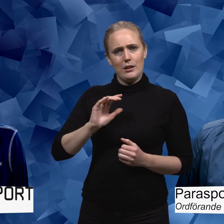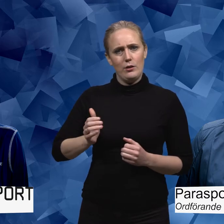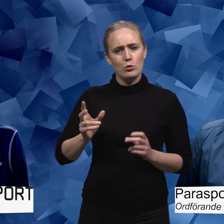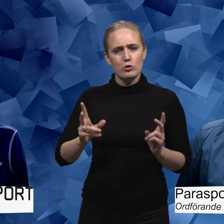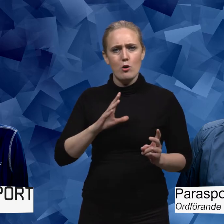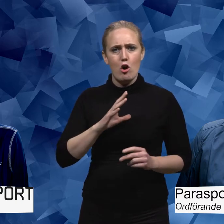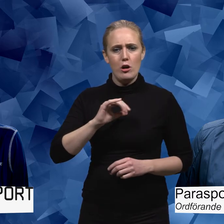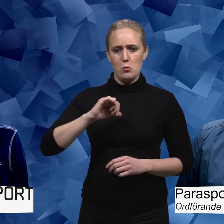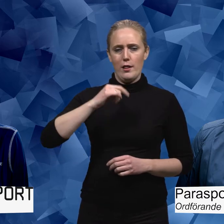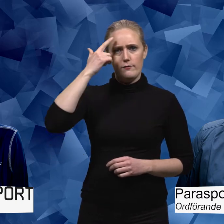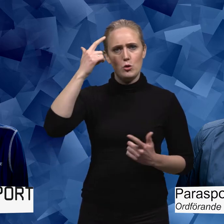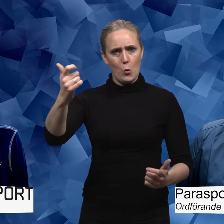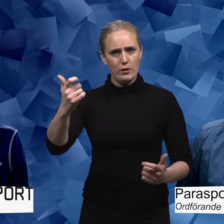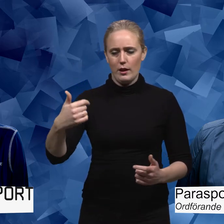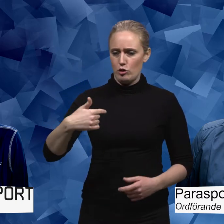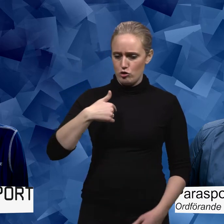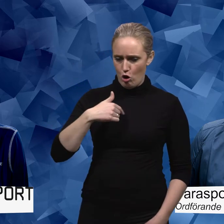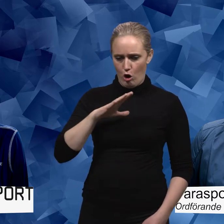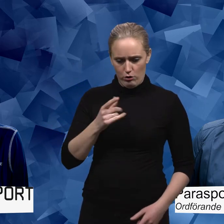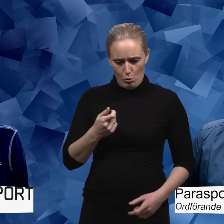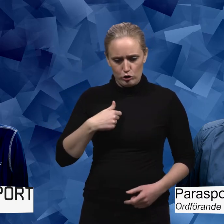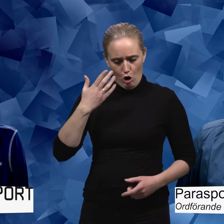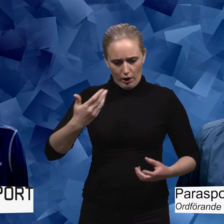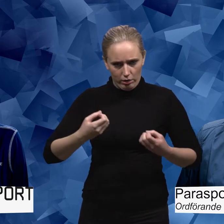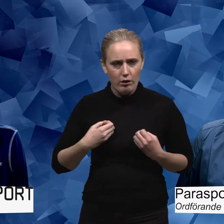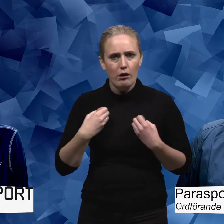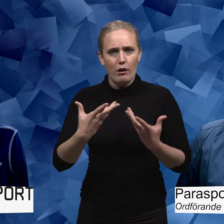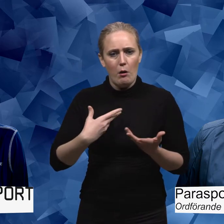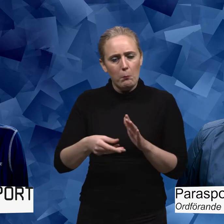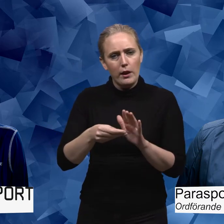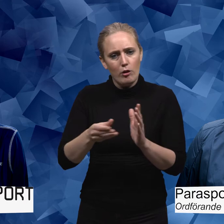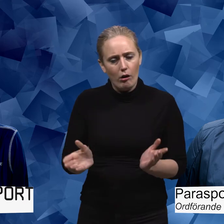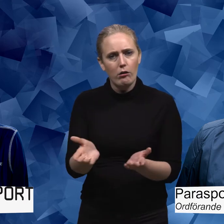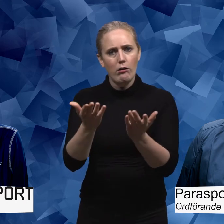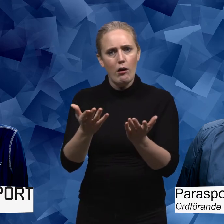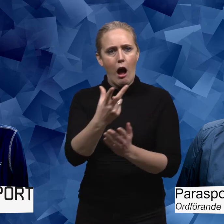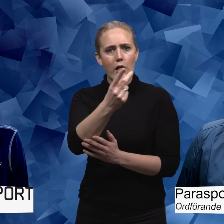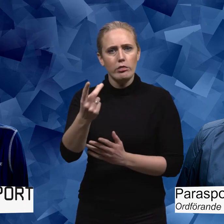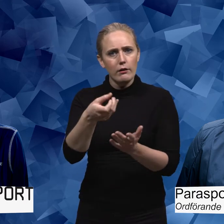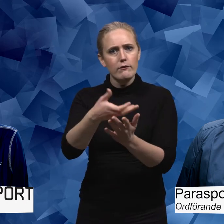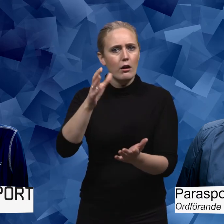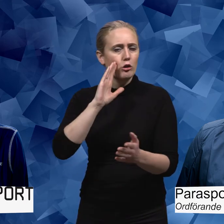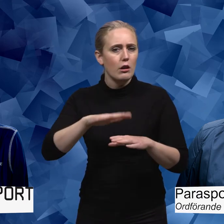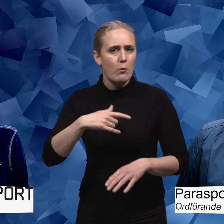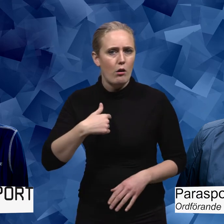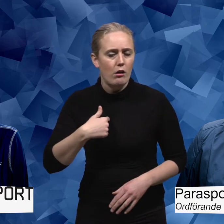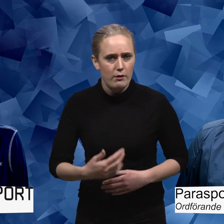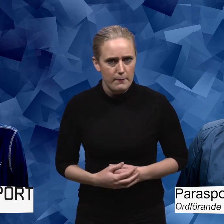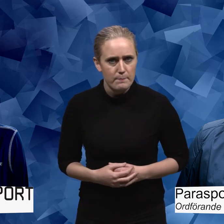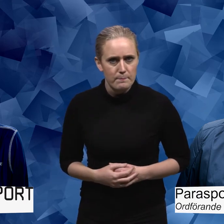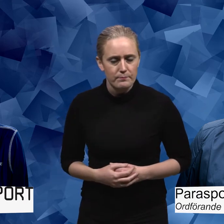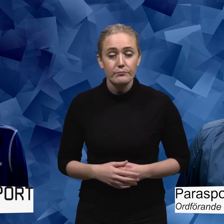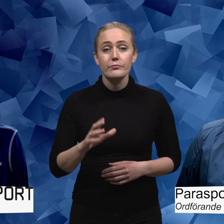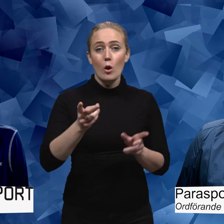självförtroende i att jag har någonting att bidra med. Jag har någonting som kan vara värt för andra att